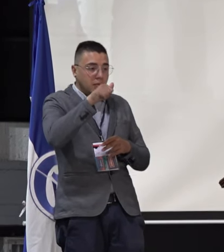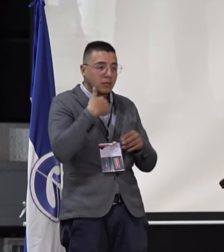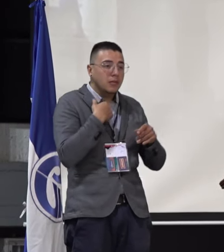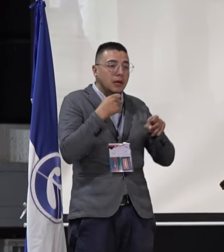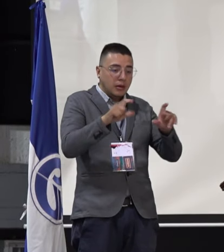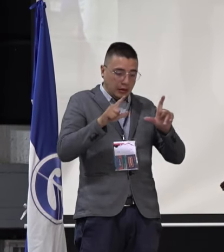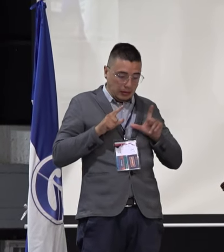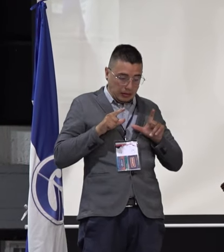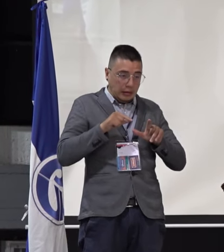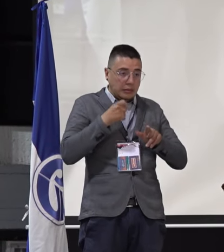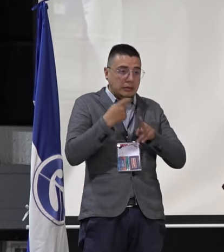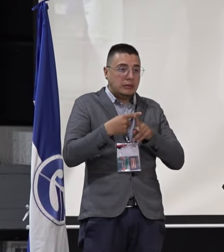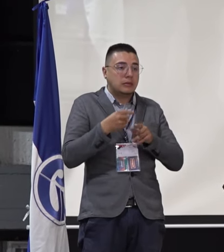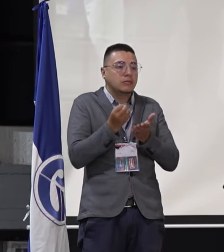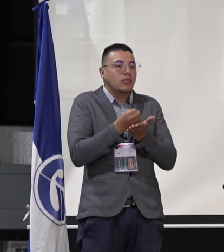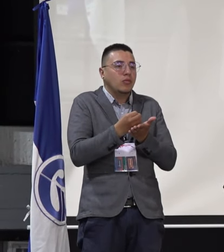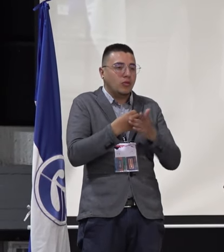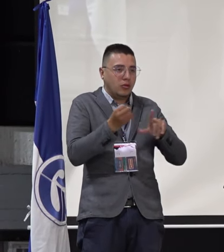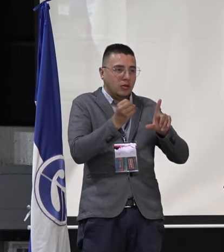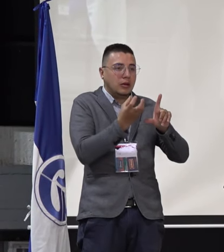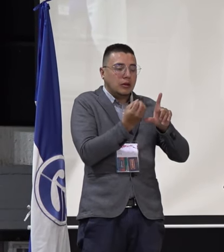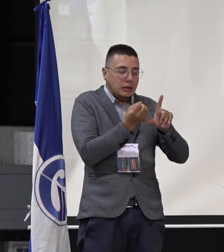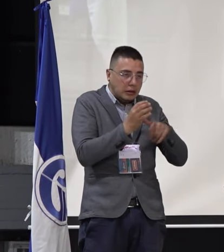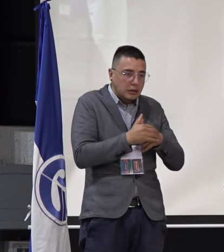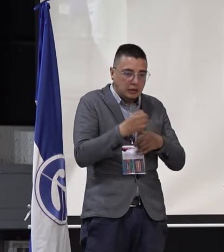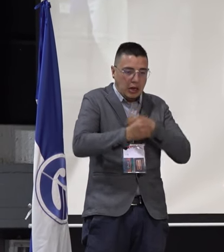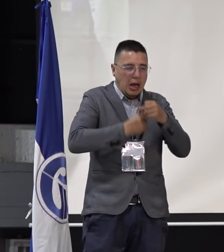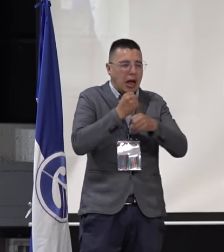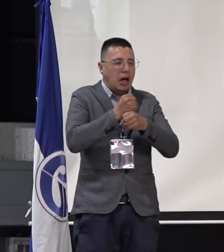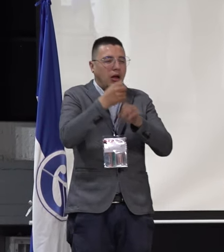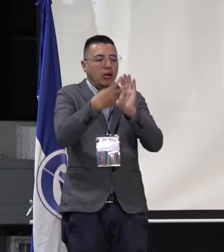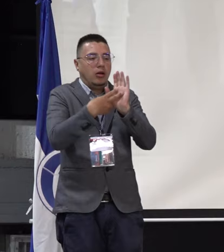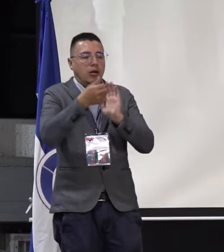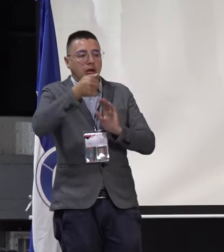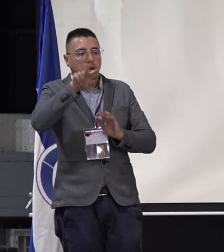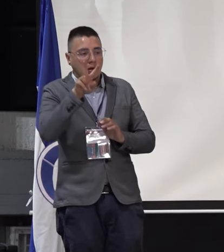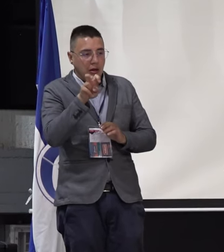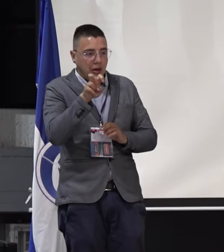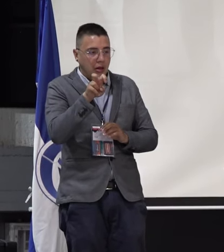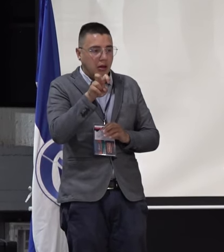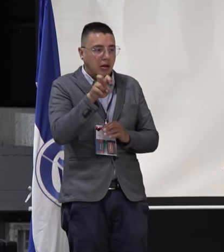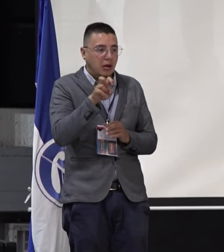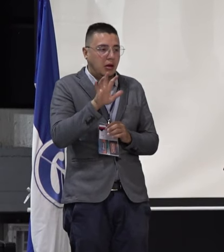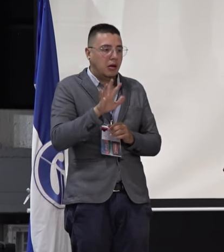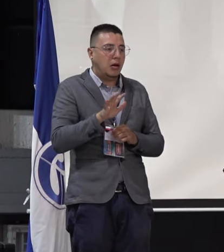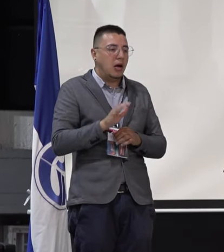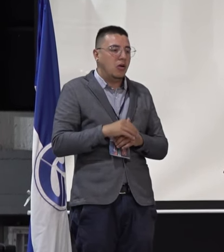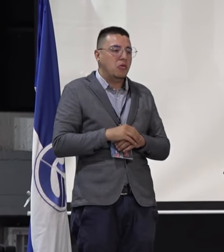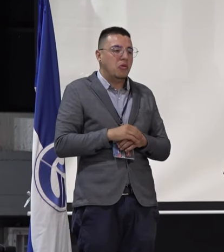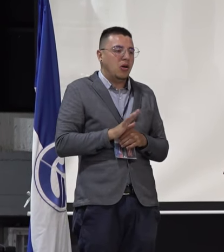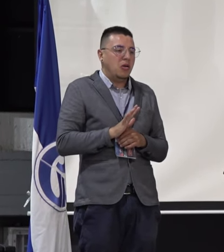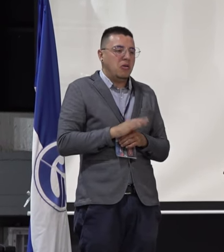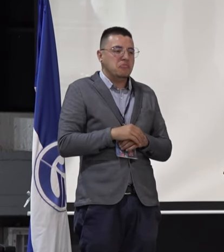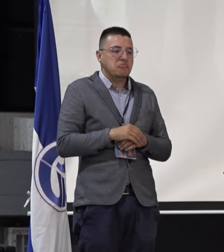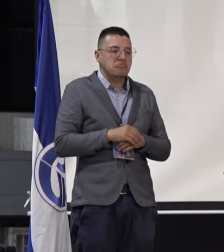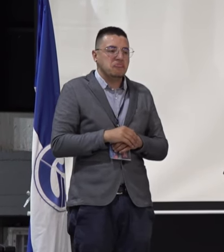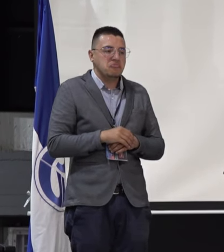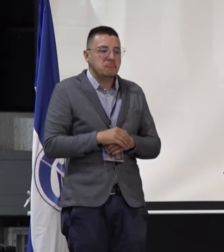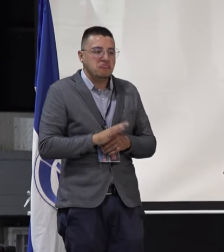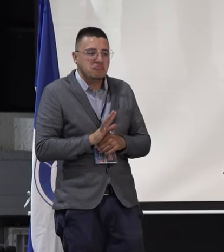licenciatura de Biología en el año 2017. Y mi compañero…